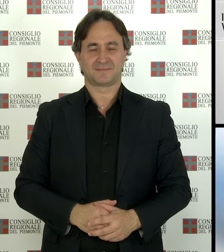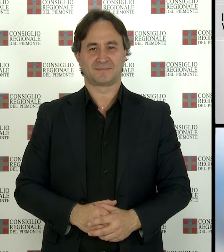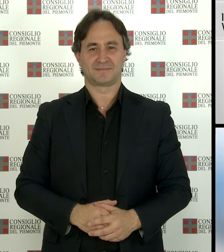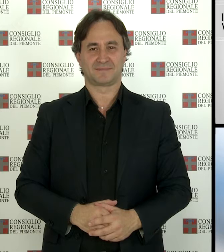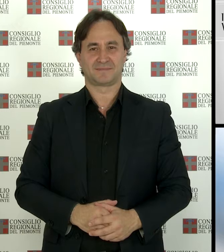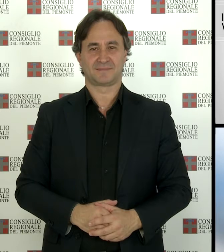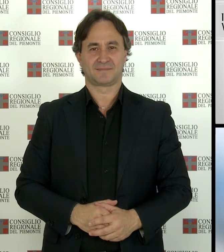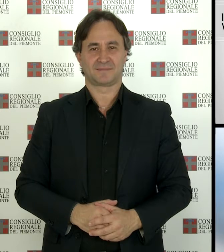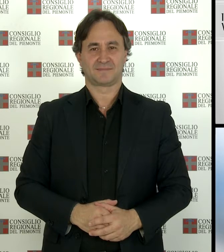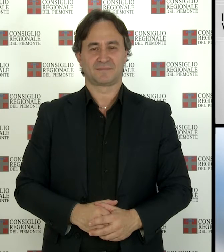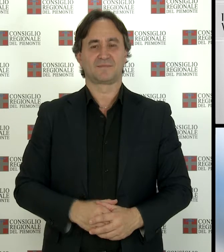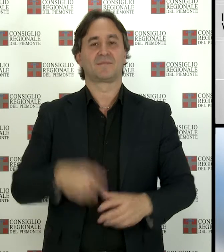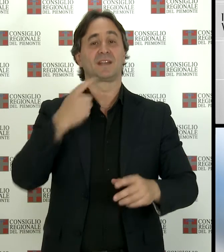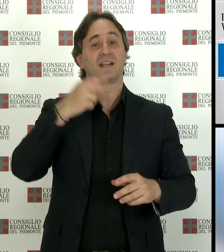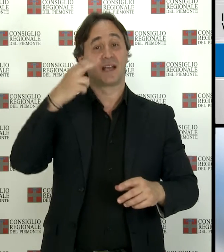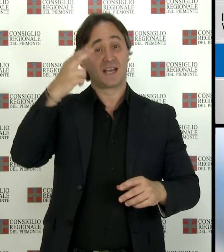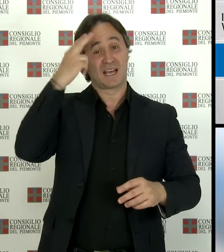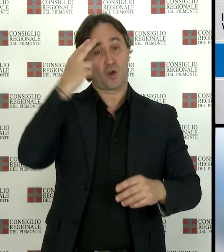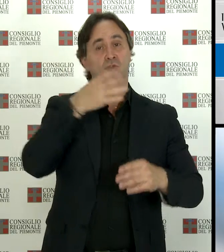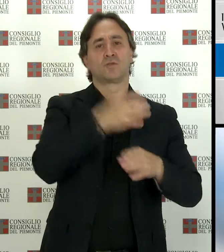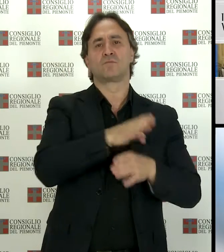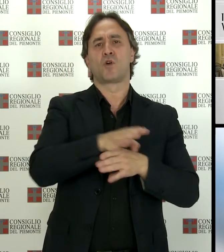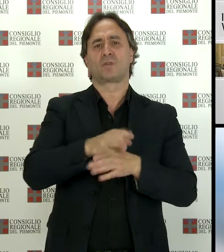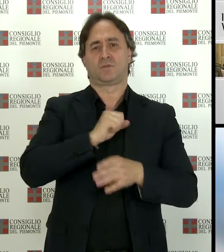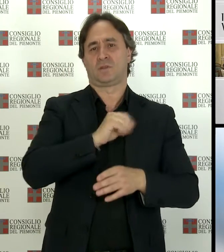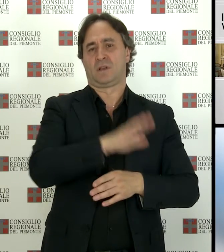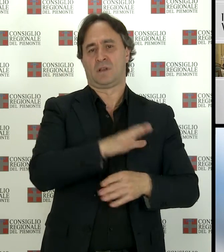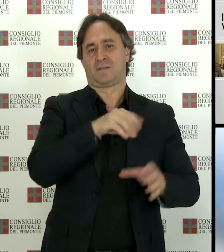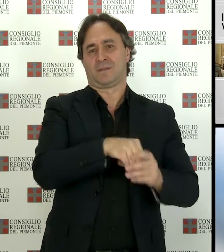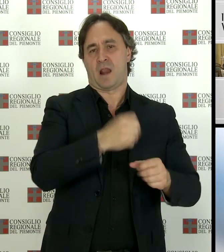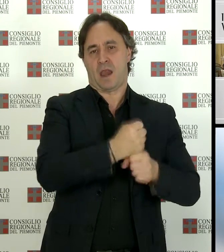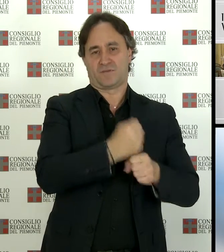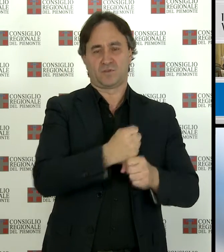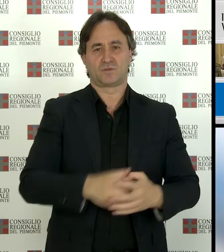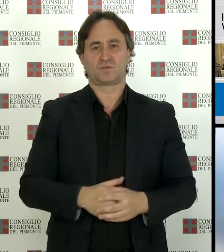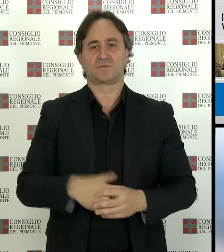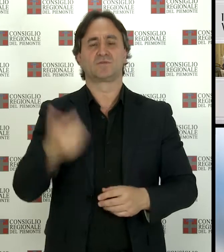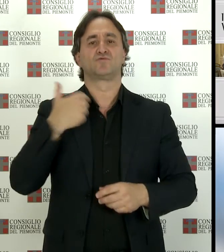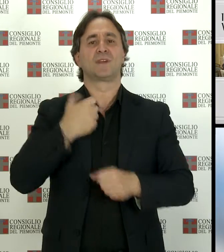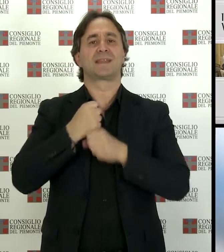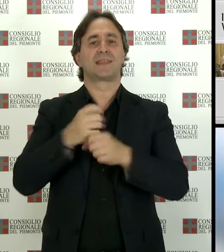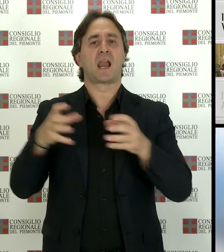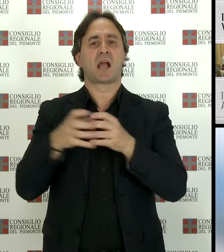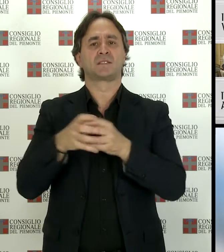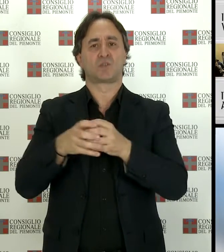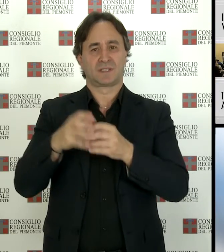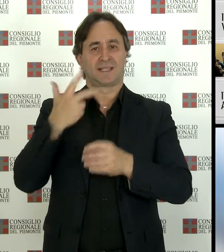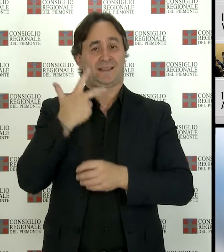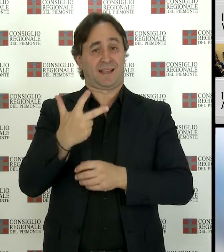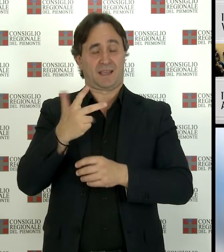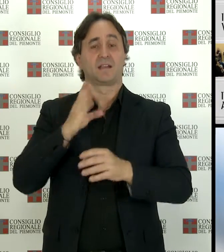In ricordo delle vittime sul lavoro, ricevute tre delegazioni a Palazzo Lascaris,